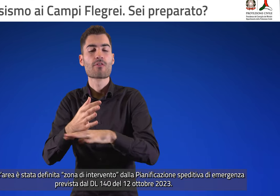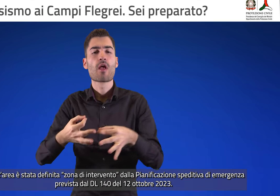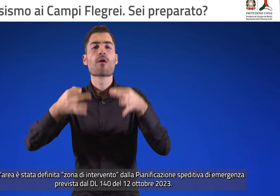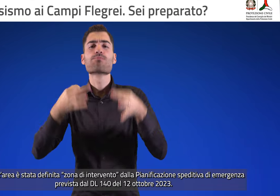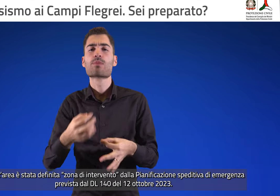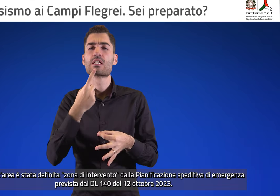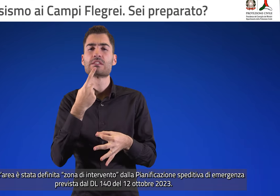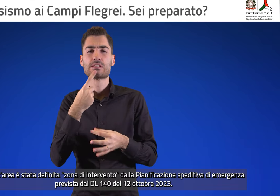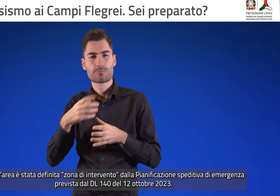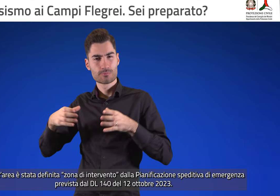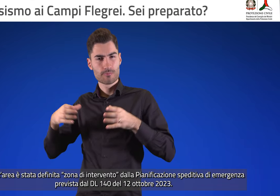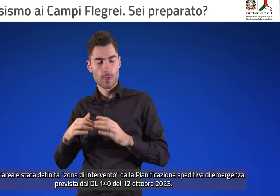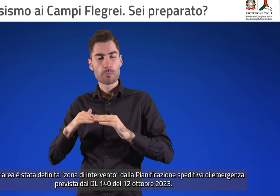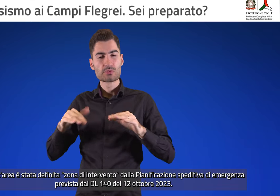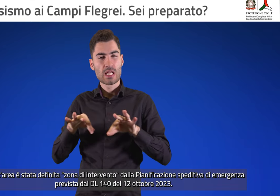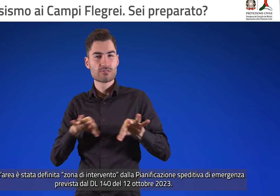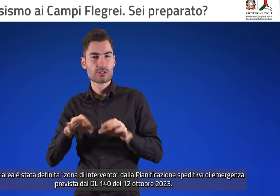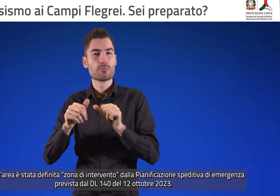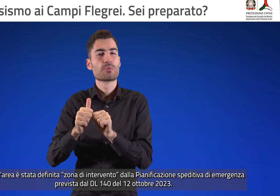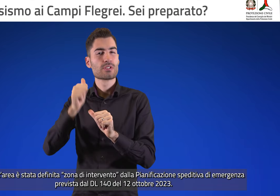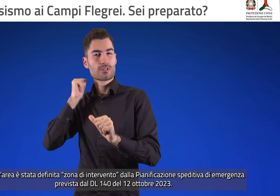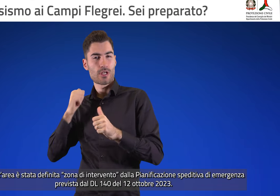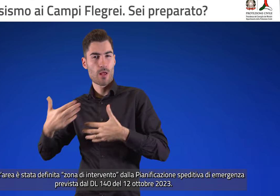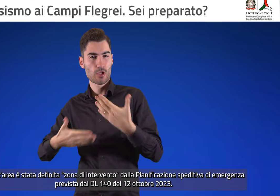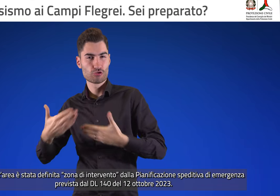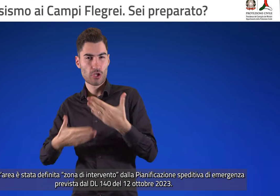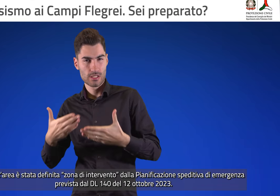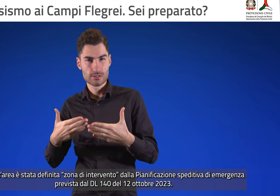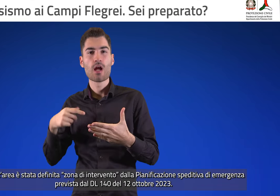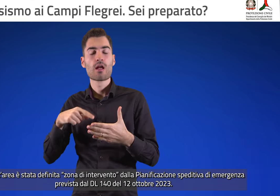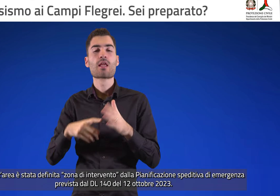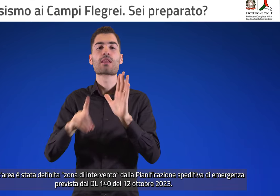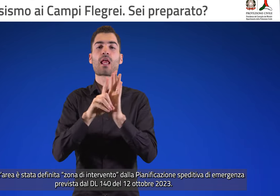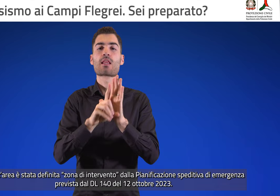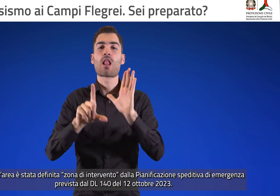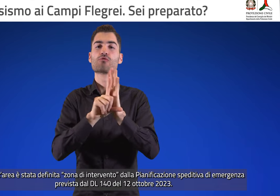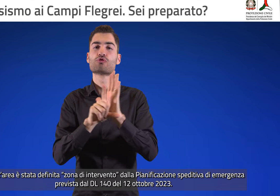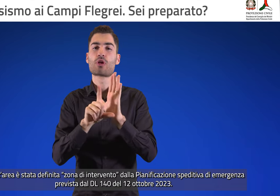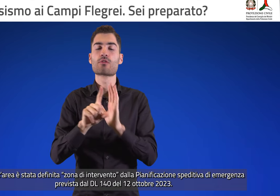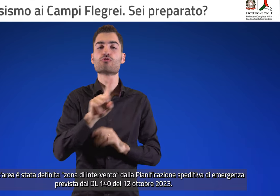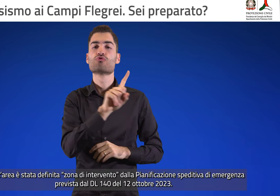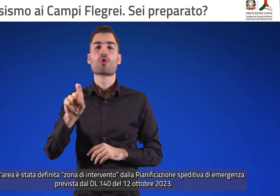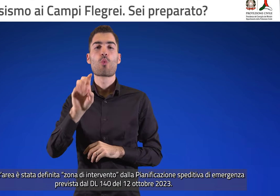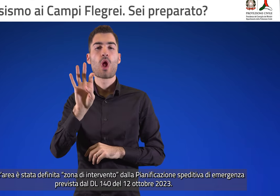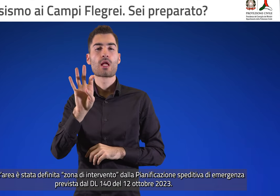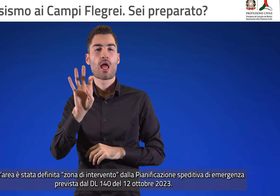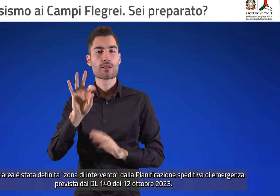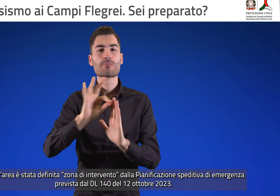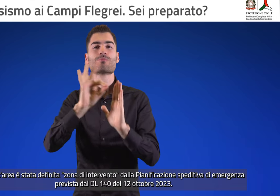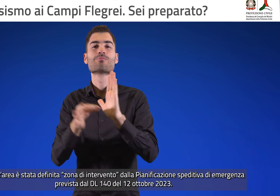speditiva di emergenza prevista dal Decreto-Legge 140 del 12 ottobre